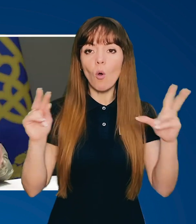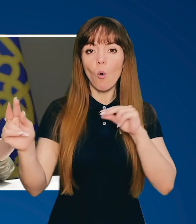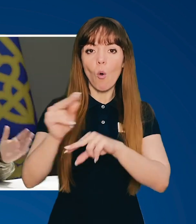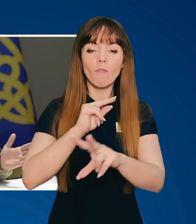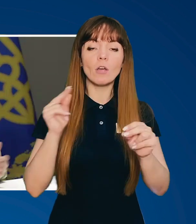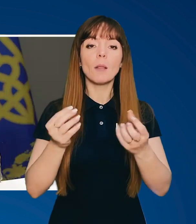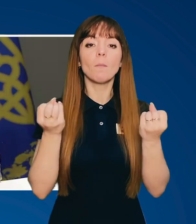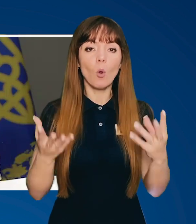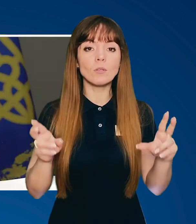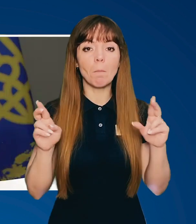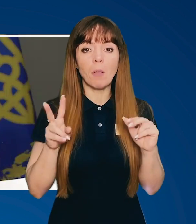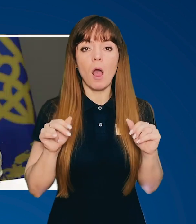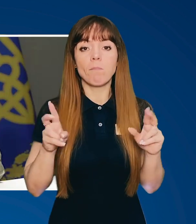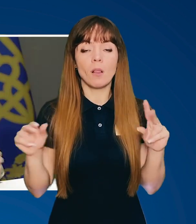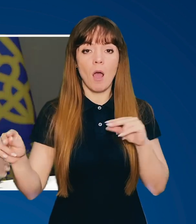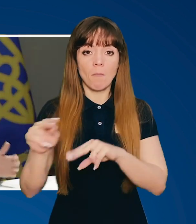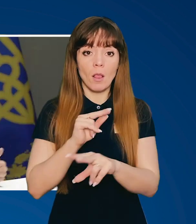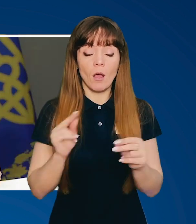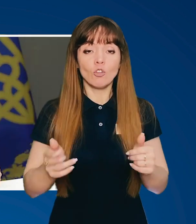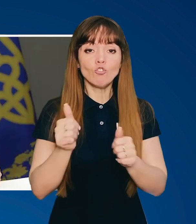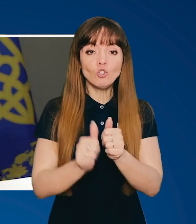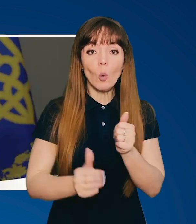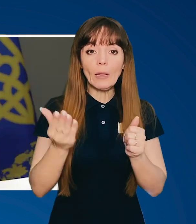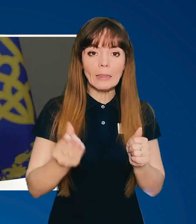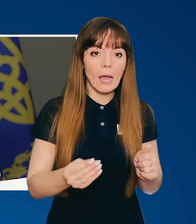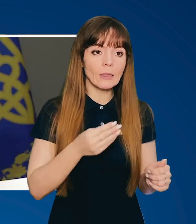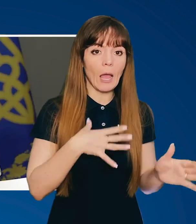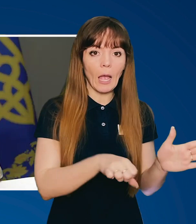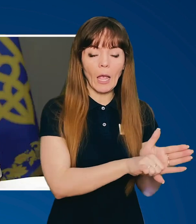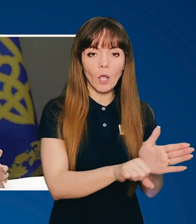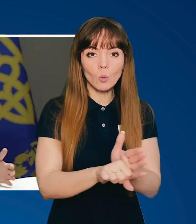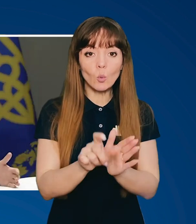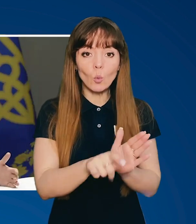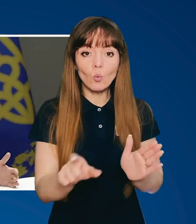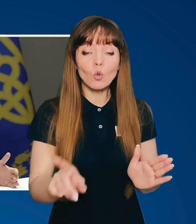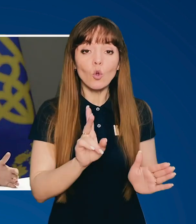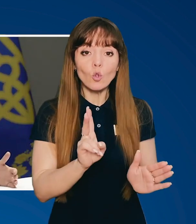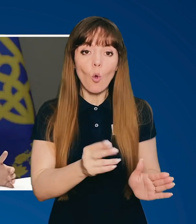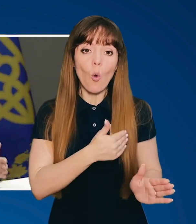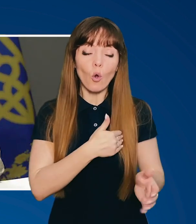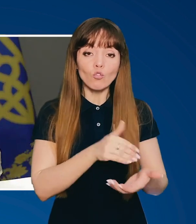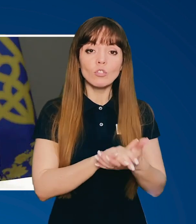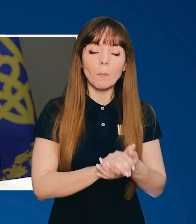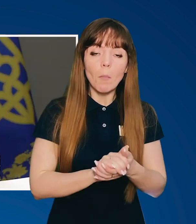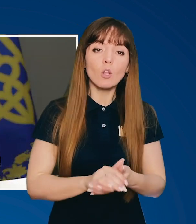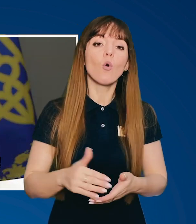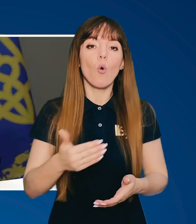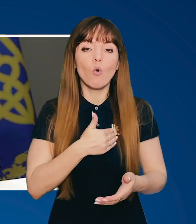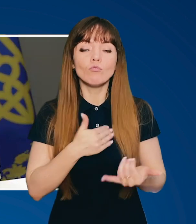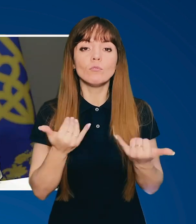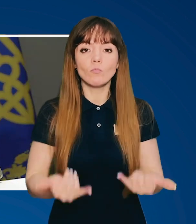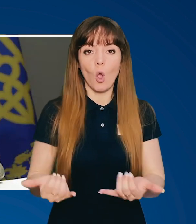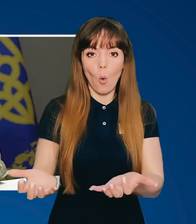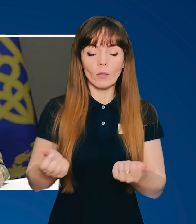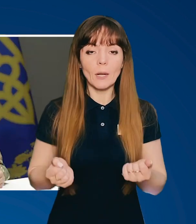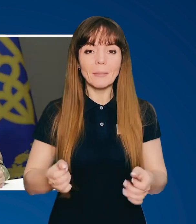говорити. Просто бла-бла-бла. Тому що щоденно гинуть люди. Ті, хто хочуть миру, вони хочуть його отримати.